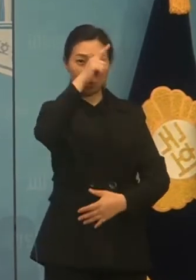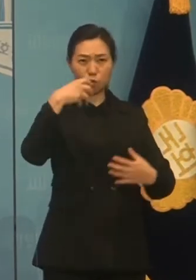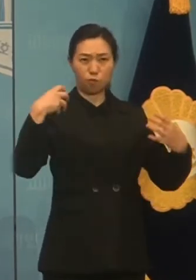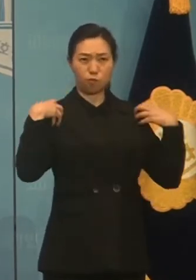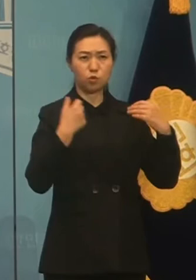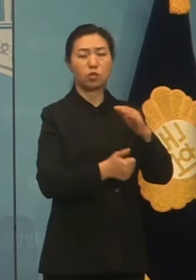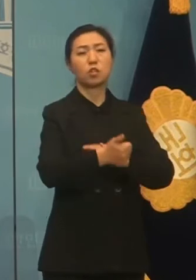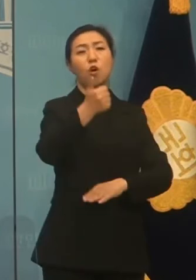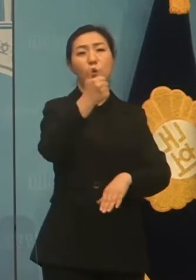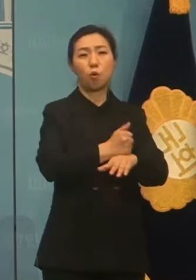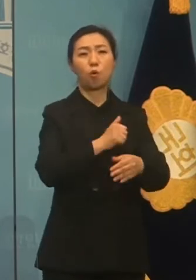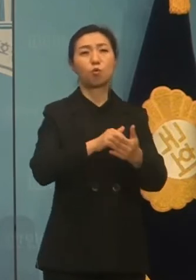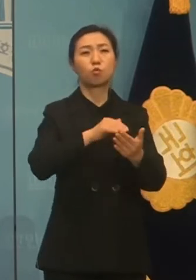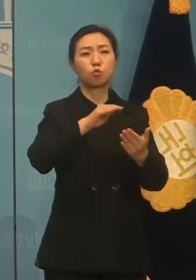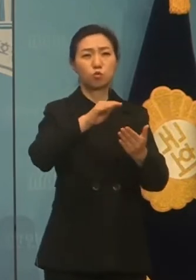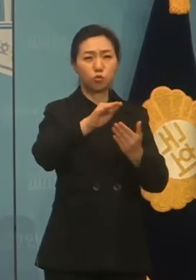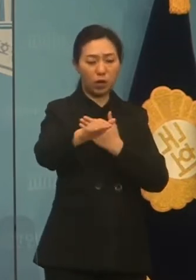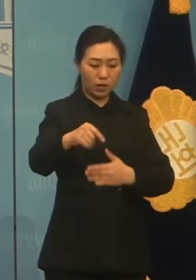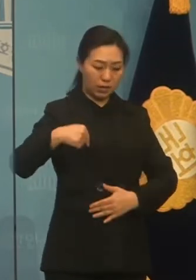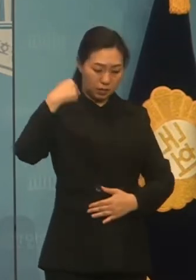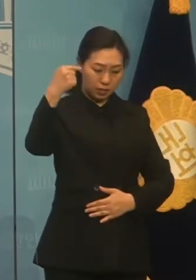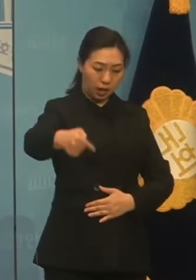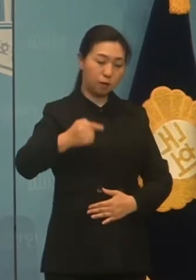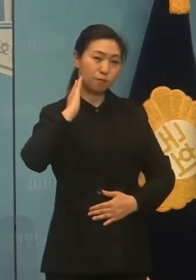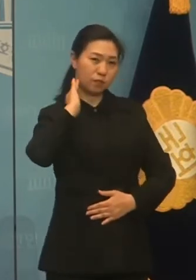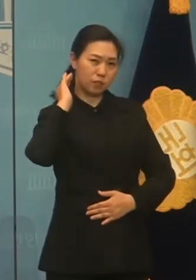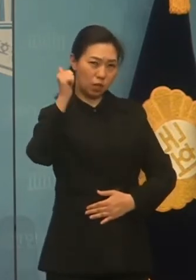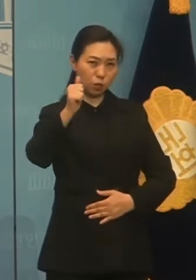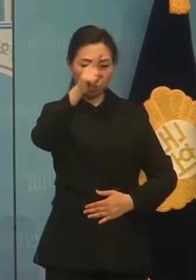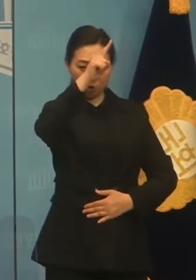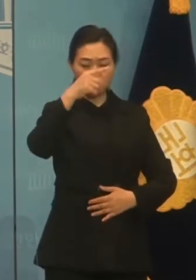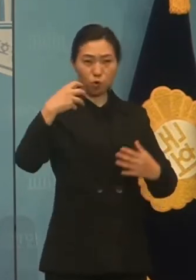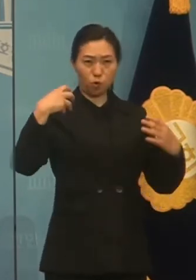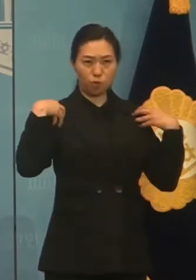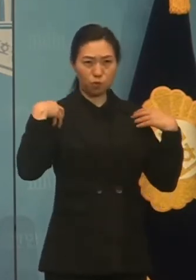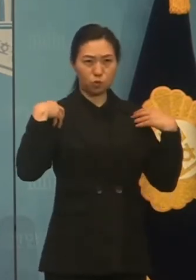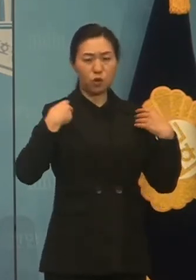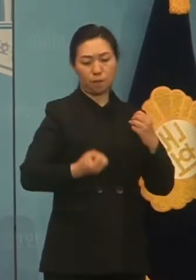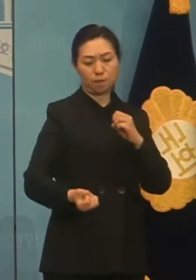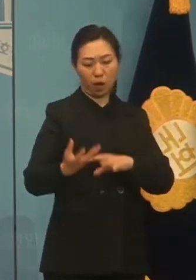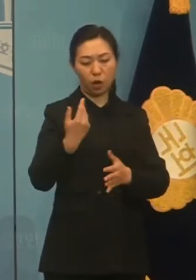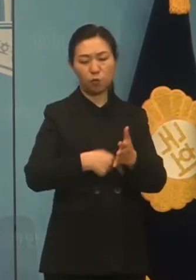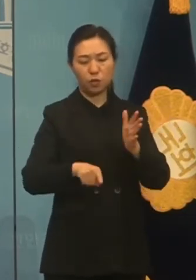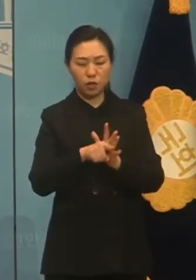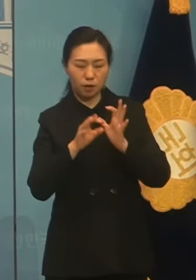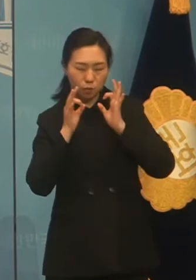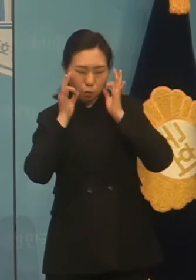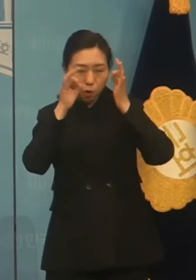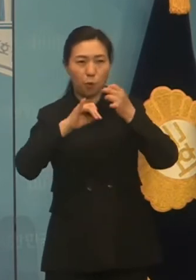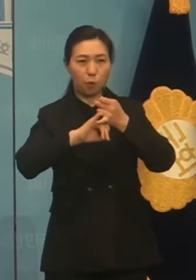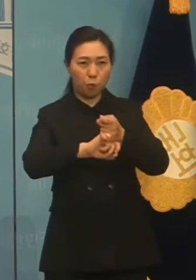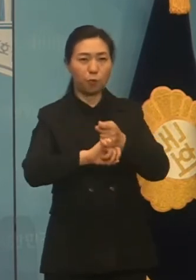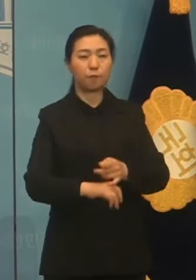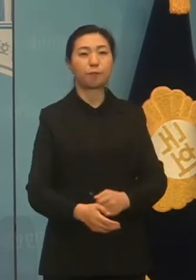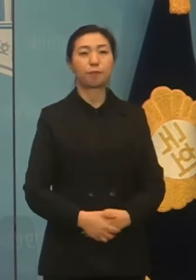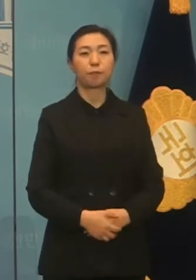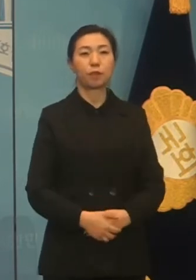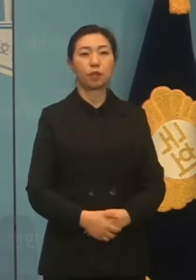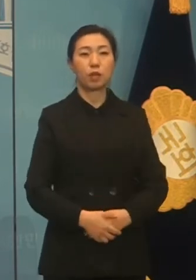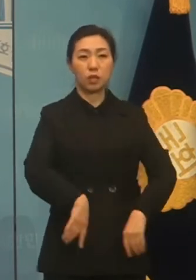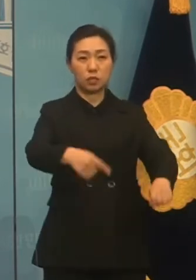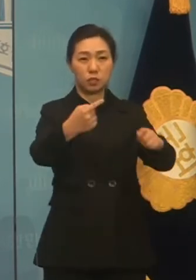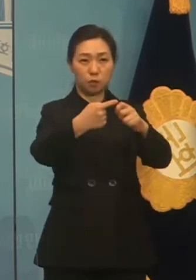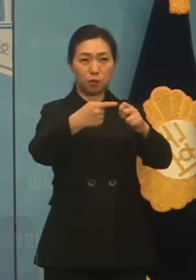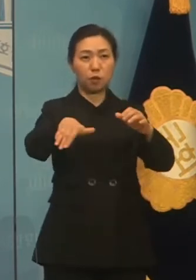네 번째 민주정권을 반드시 만들어내겠습니다. 그러기 위해서는 첫째로 문재인